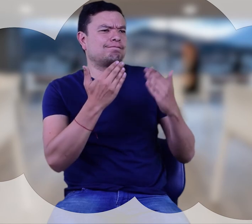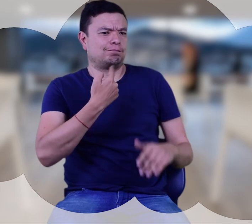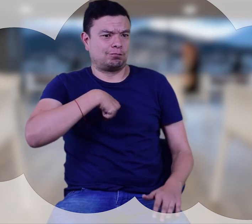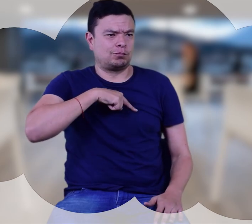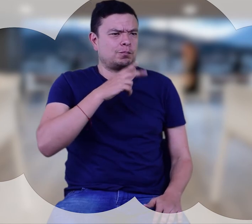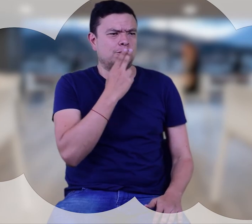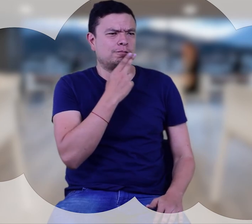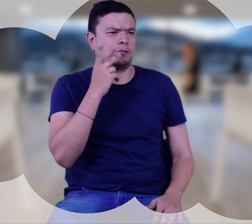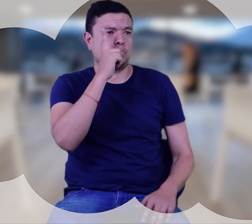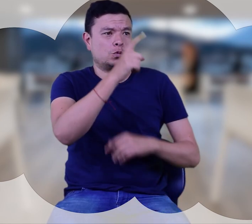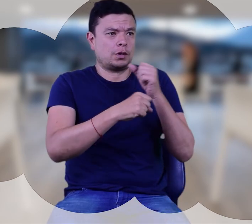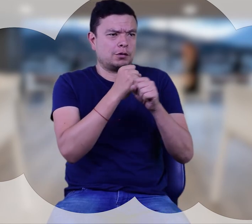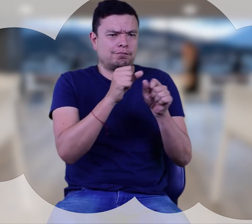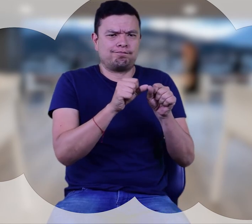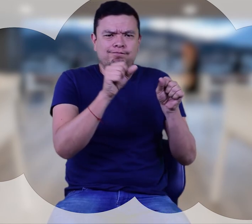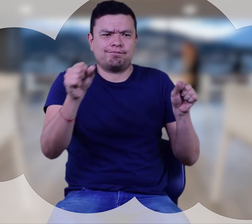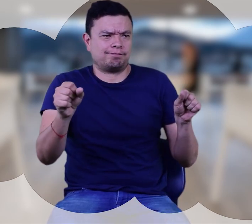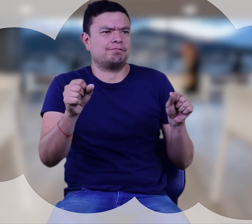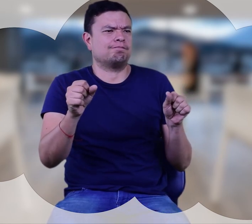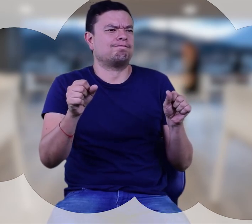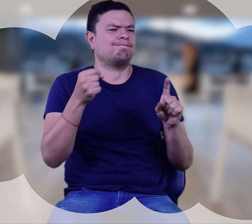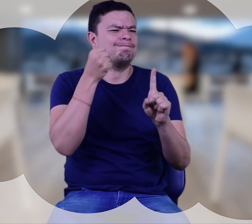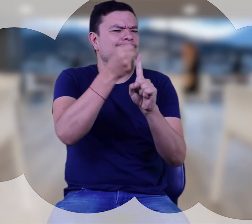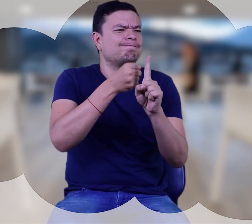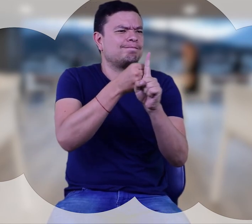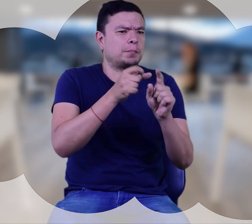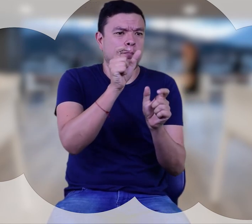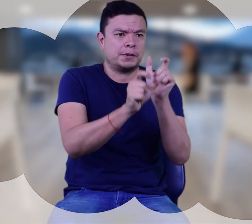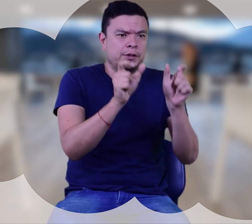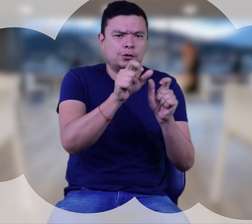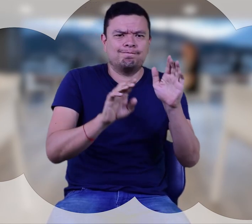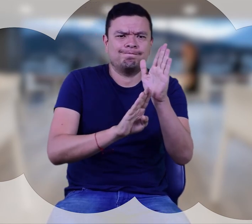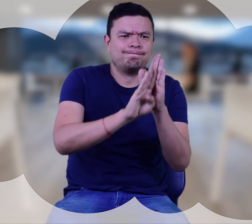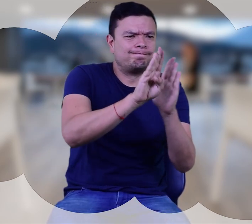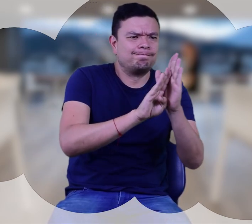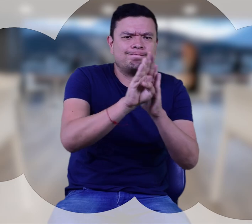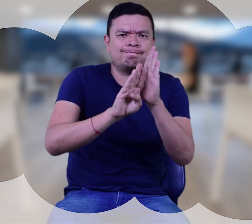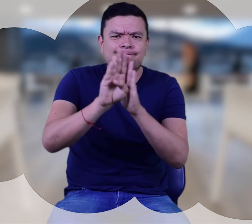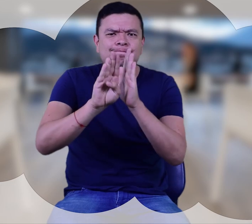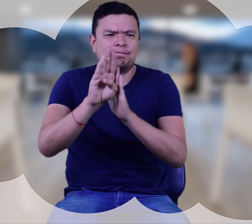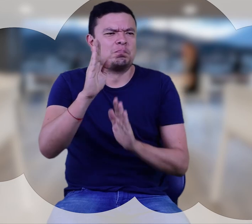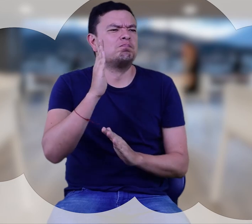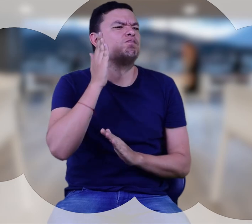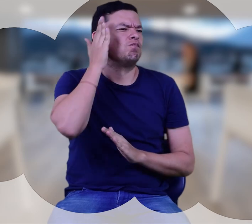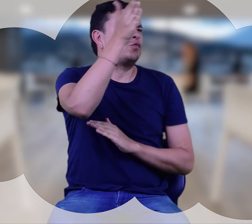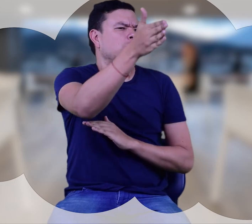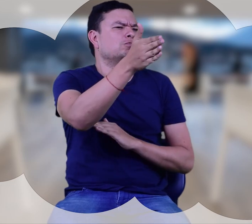Nos comprometemos a que el otro año, en un tiempo determinado, más personas puedan desarrollar este tema y mejorar.